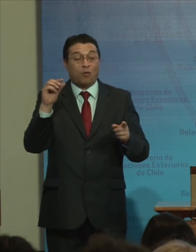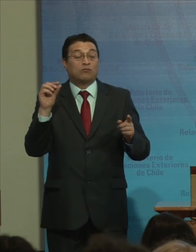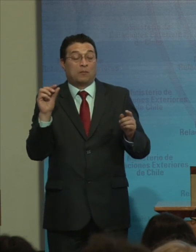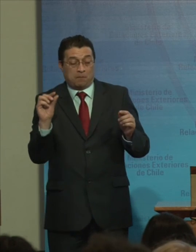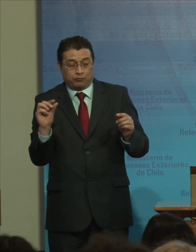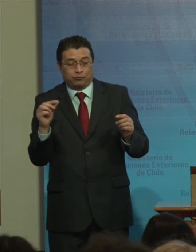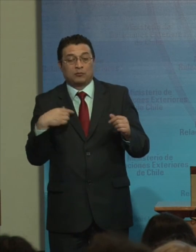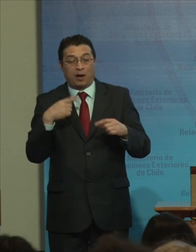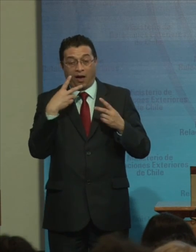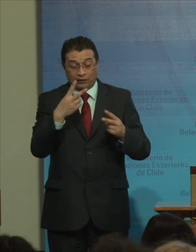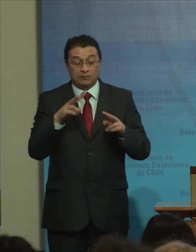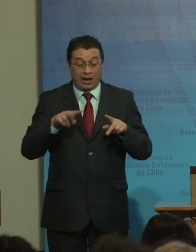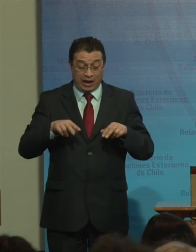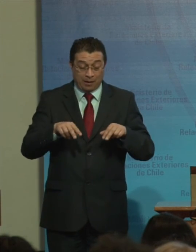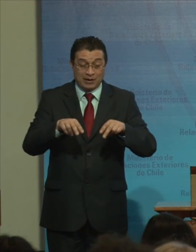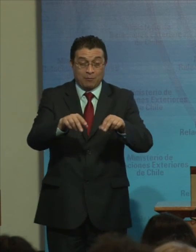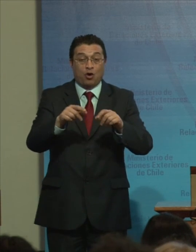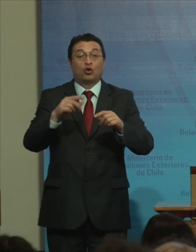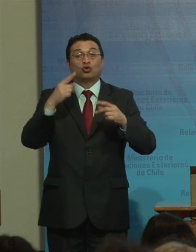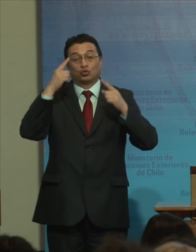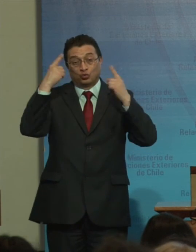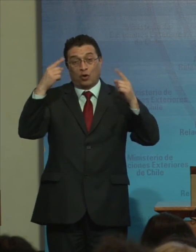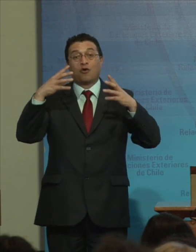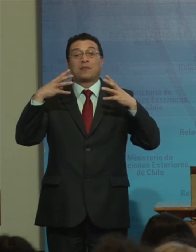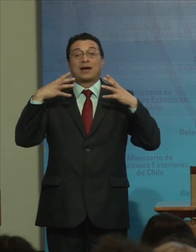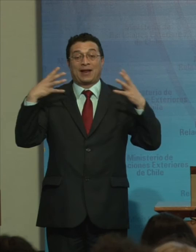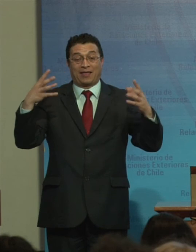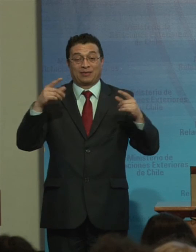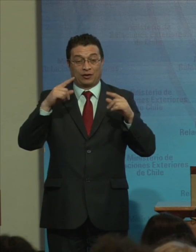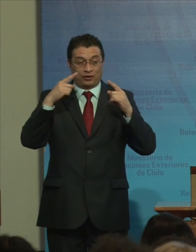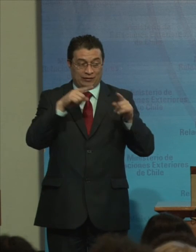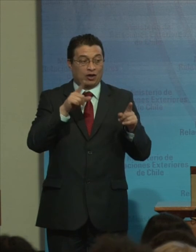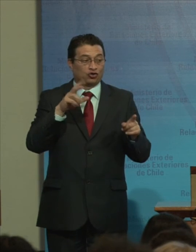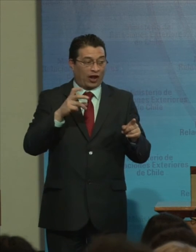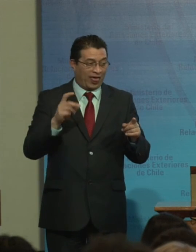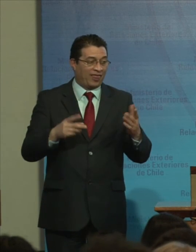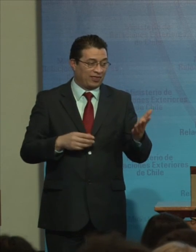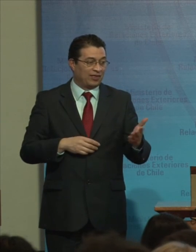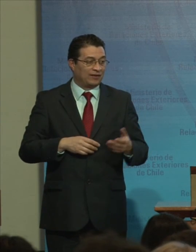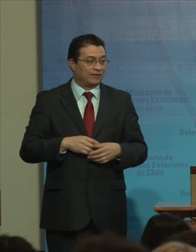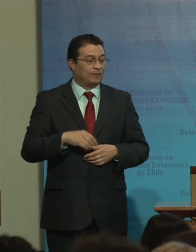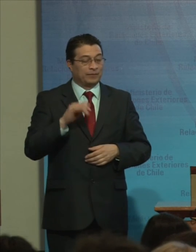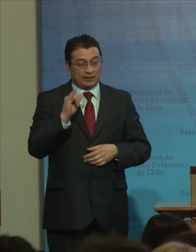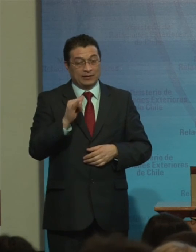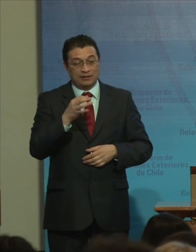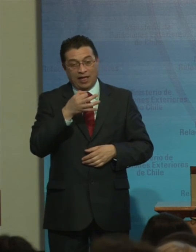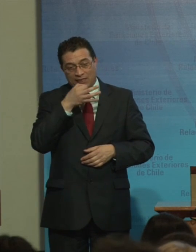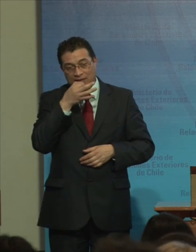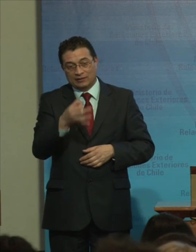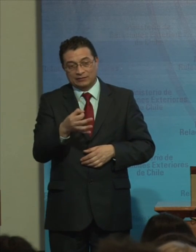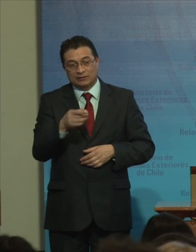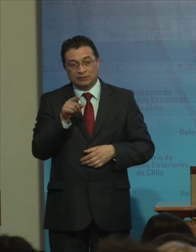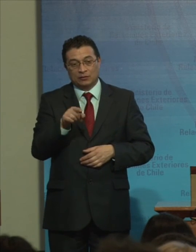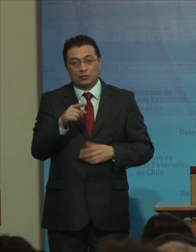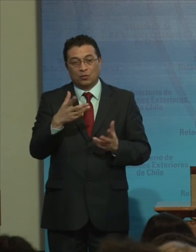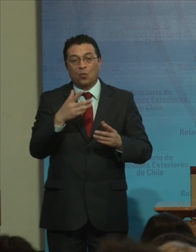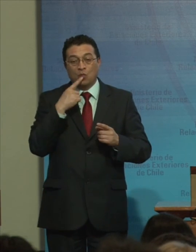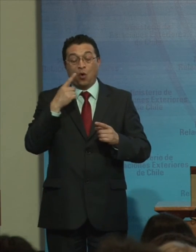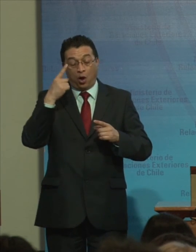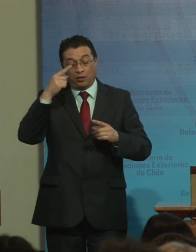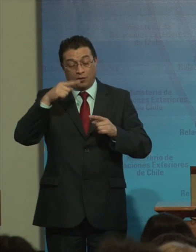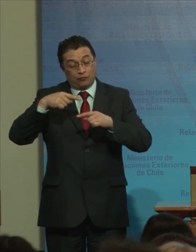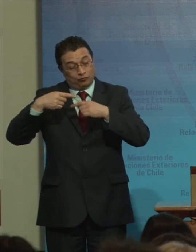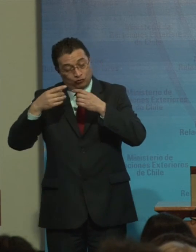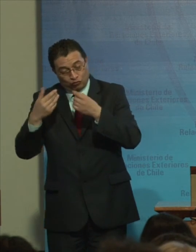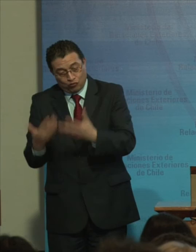Vamos a ver Si caminamos Hacia el sueño grande Que tiene María Soledad Y decir Que uno de los legados Que María Soledad